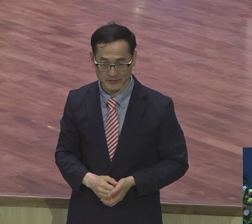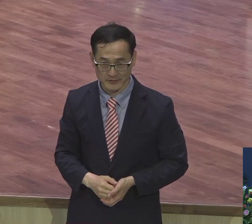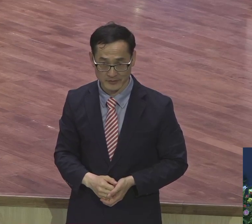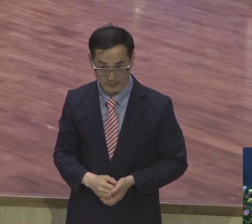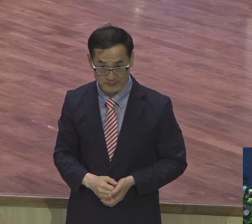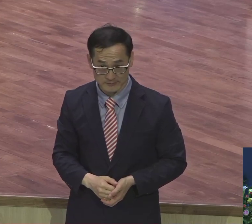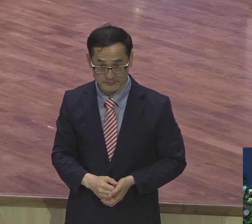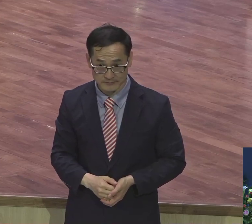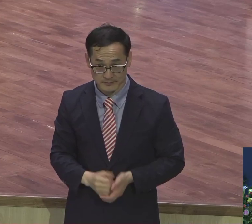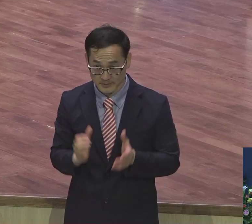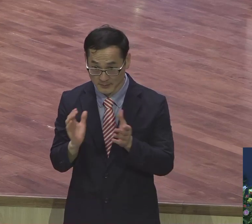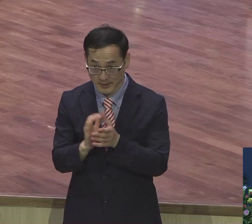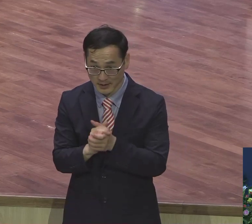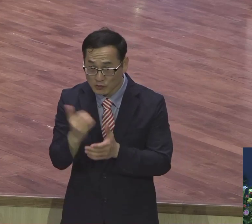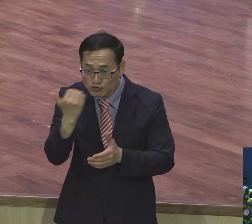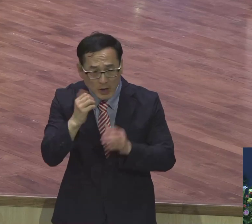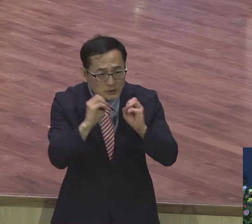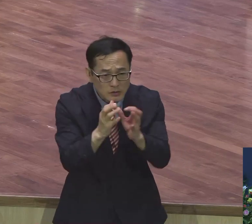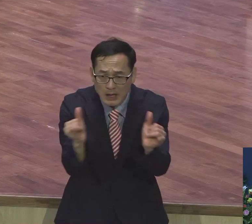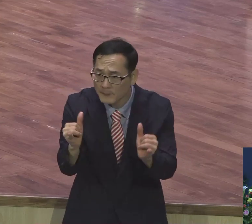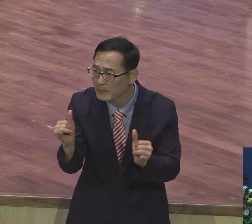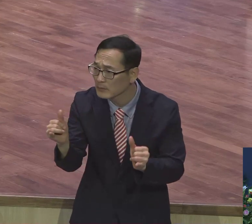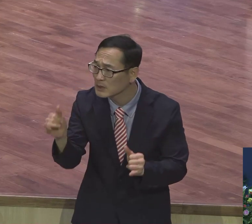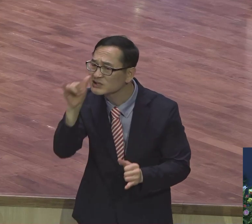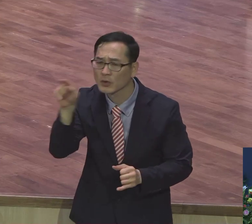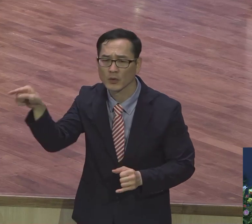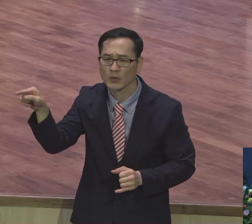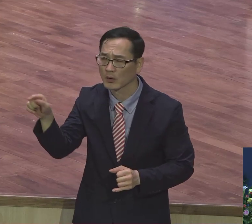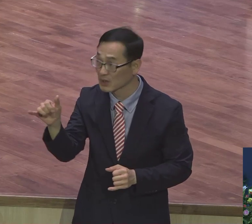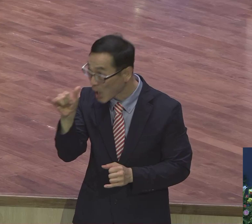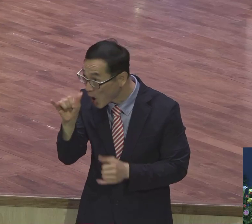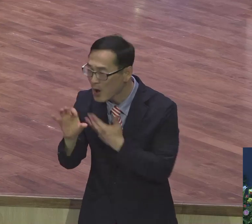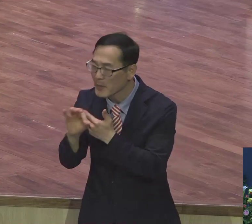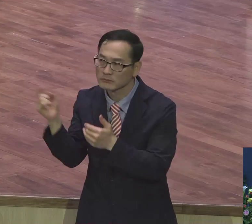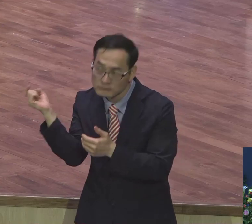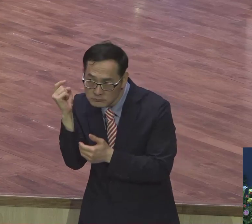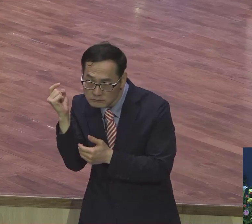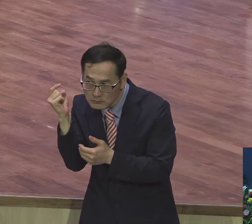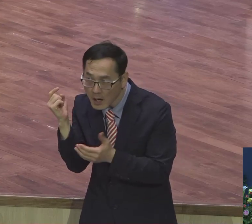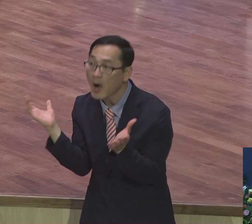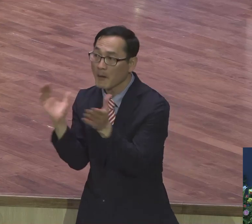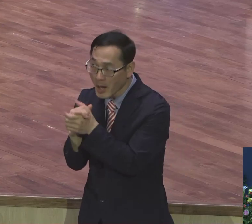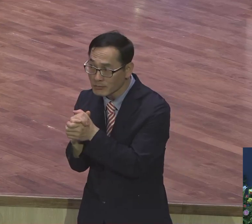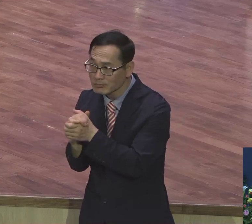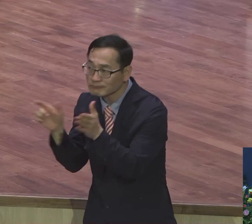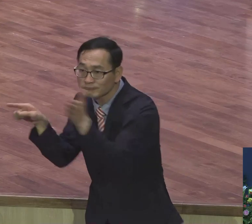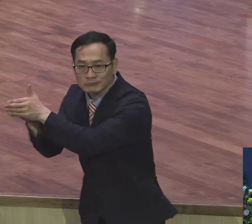누가 전해줘야 듣고 들어야 믿고 믿어야 내가 따르지 않겠냐